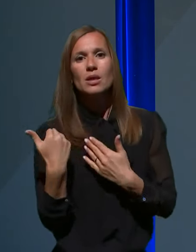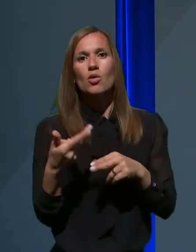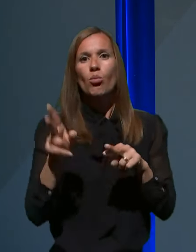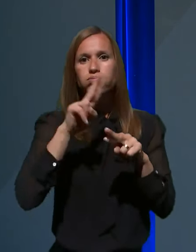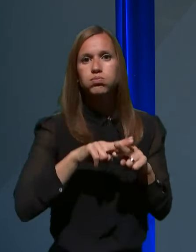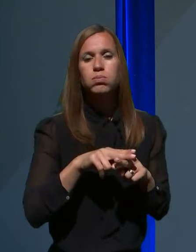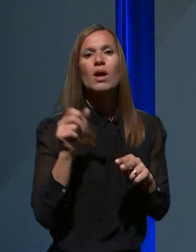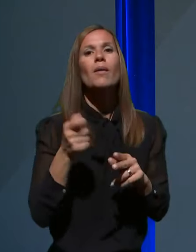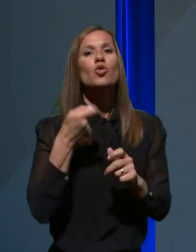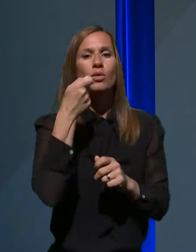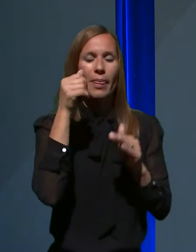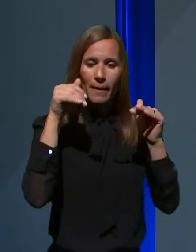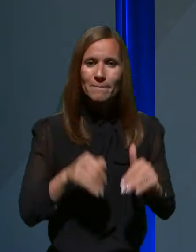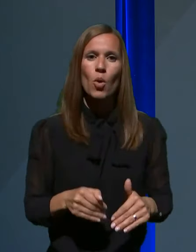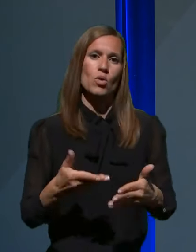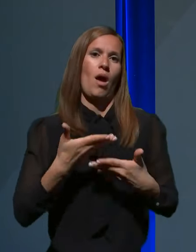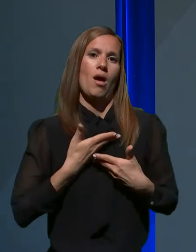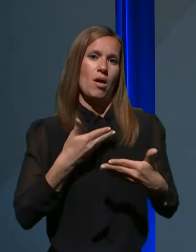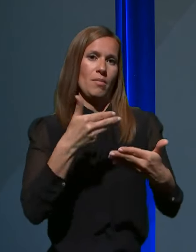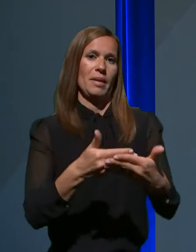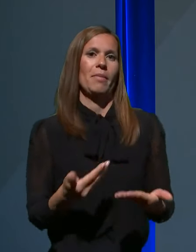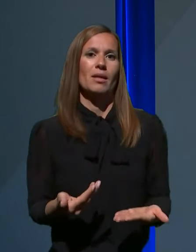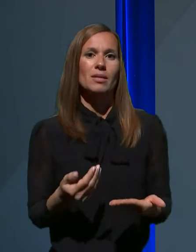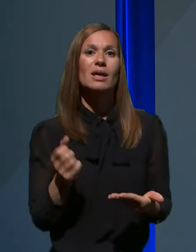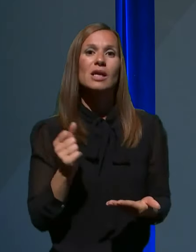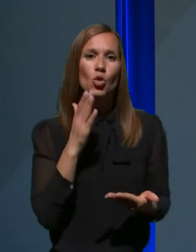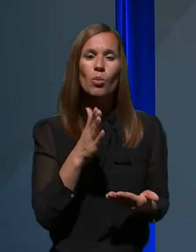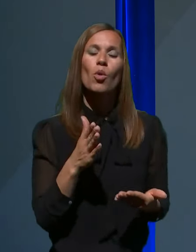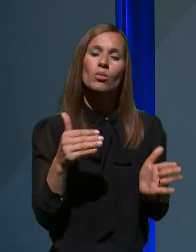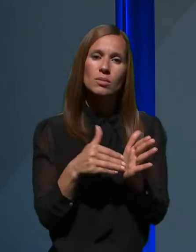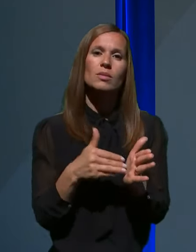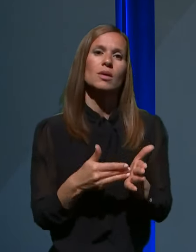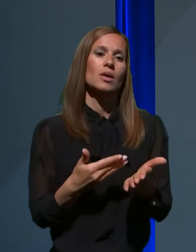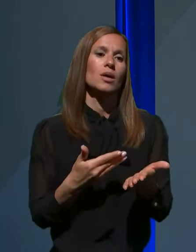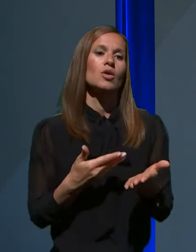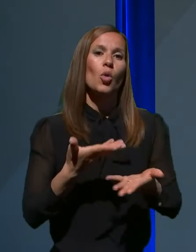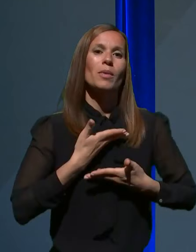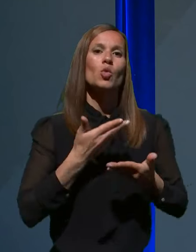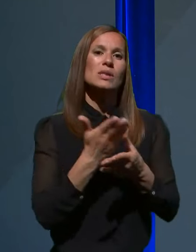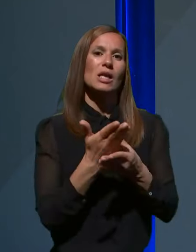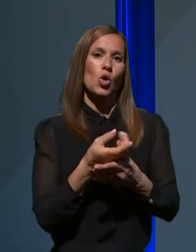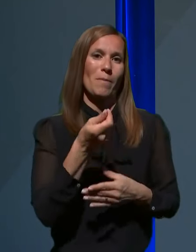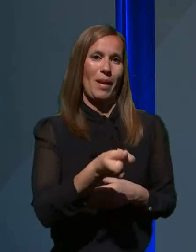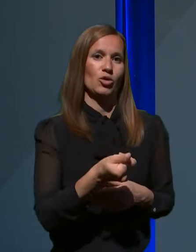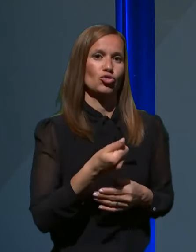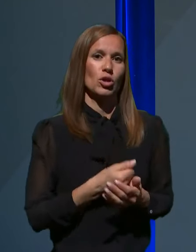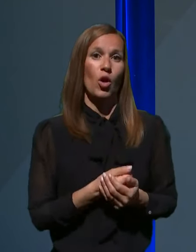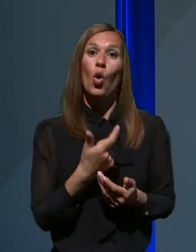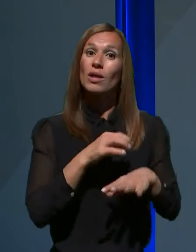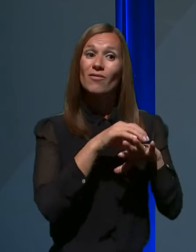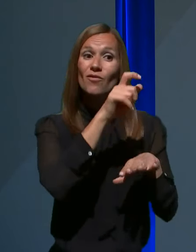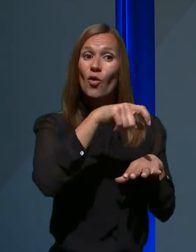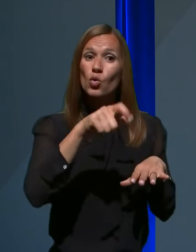Zato more biti razporejen in zato bo tudi dobil ustrezno plačilo. In mi smo od vodstav zdaj zahtevali